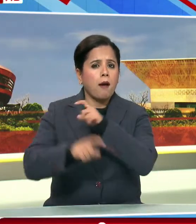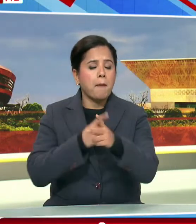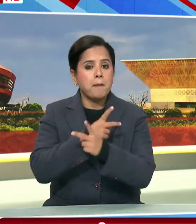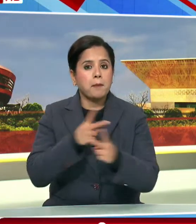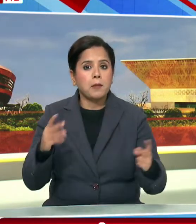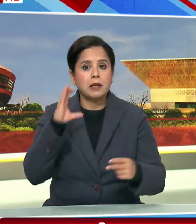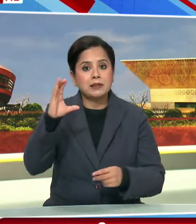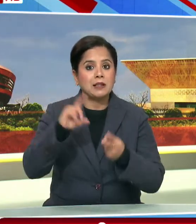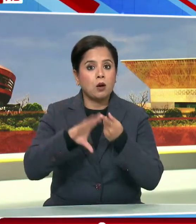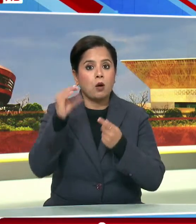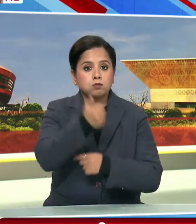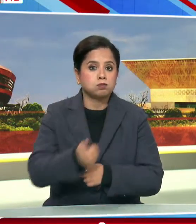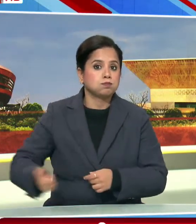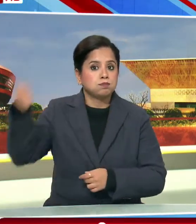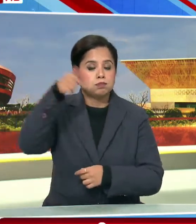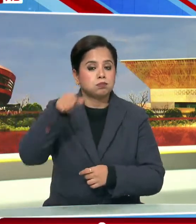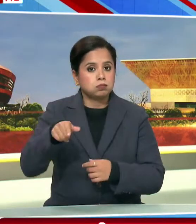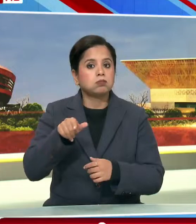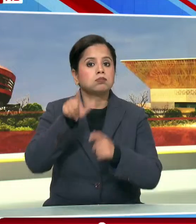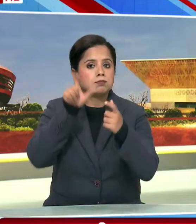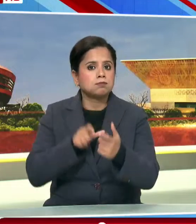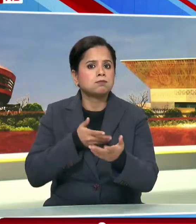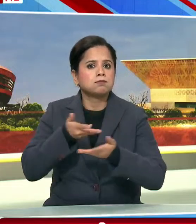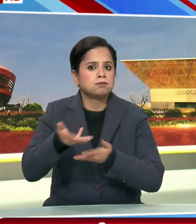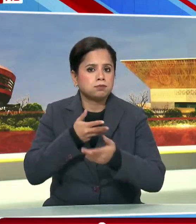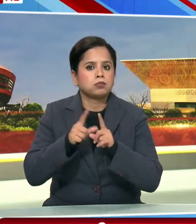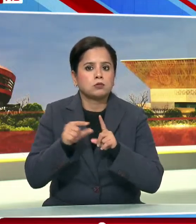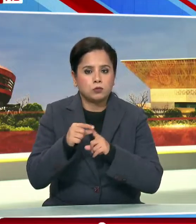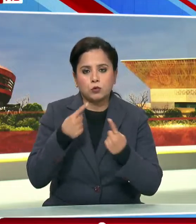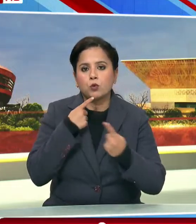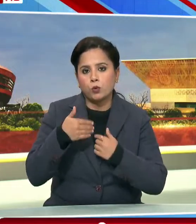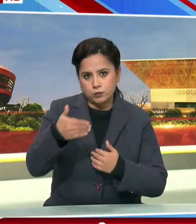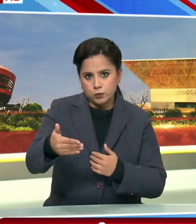के CEO के साथ भी करेंगे बैठक